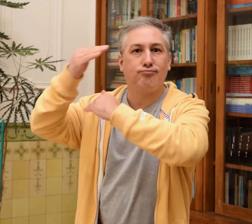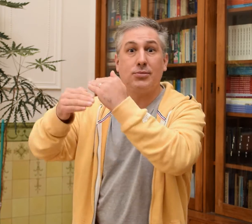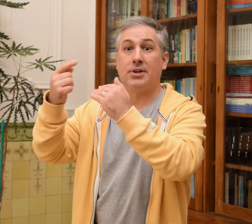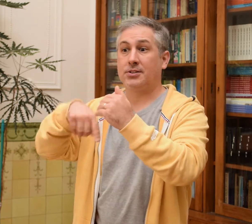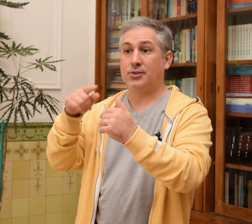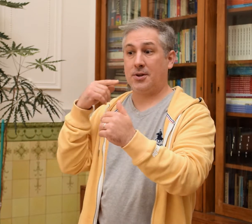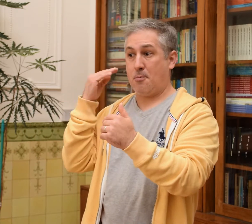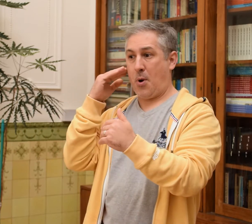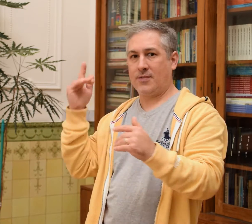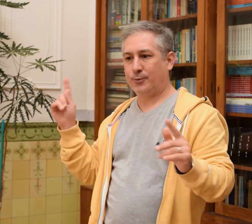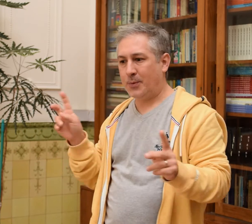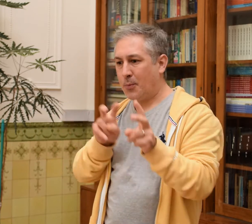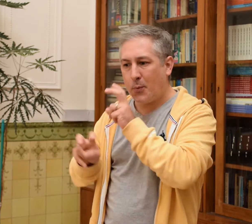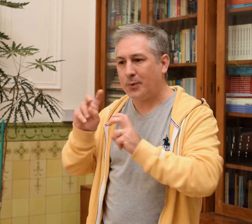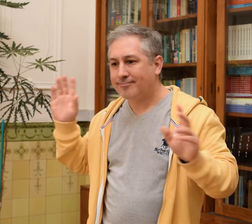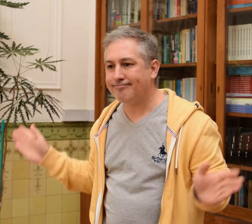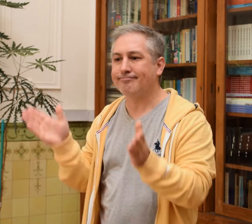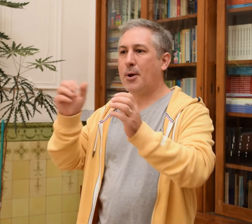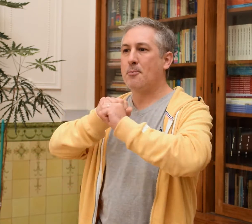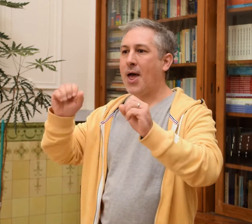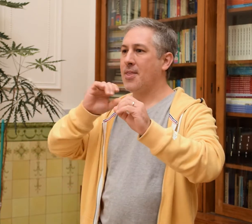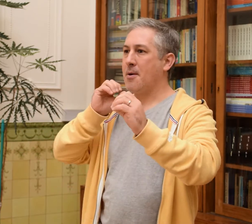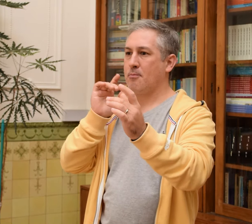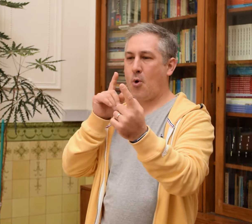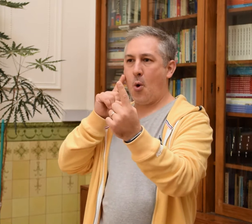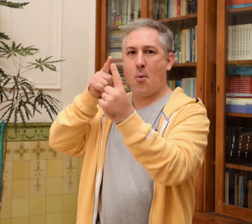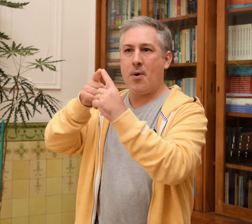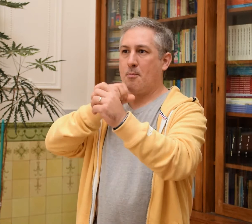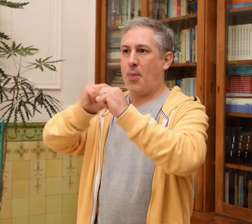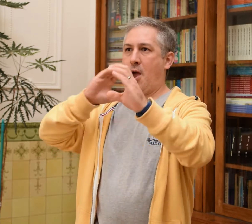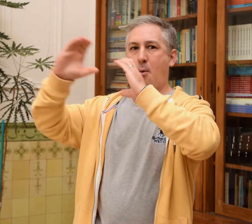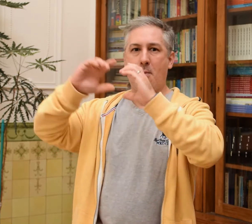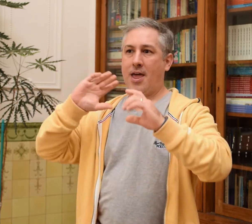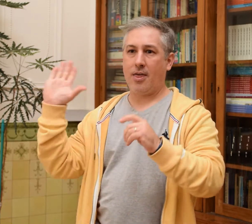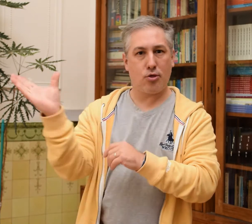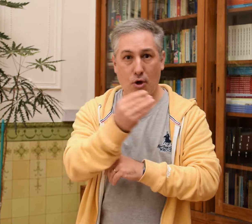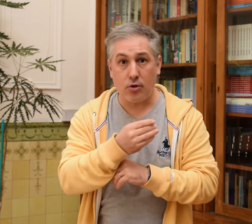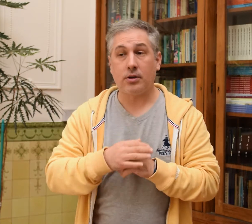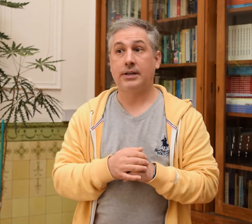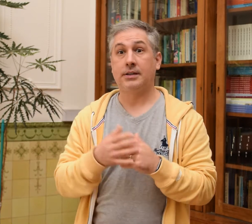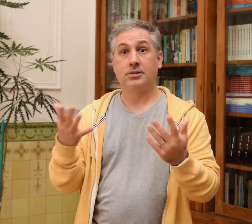progreso de los estudiantes sordos y brindarles herramientas para que amplíen sus posibilidades de comunicación.